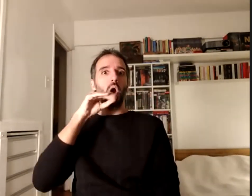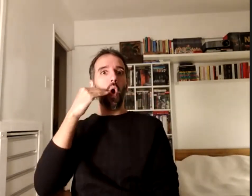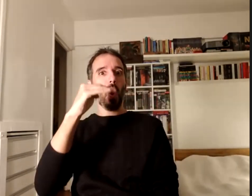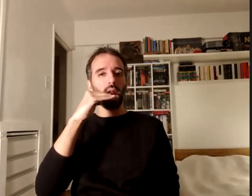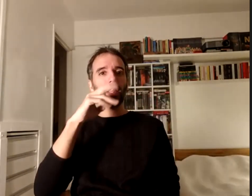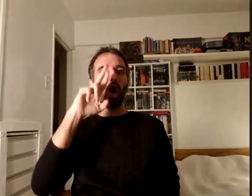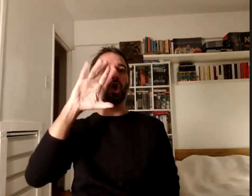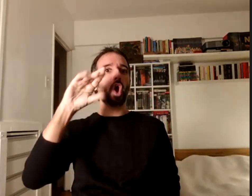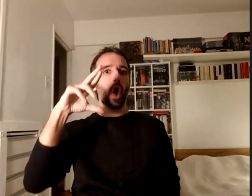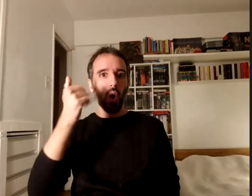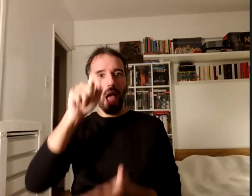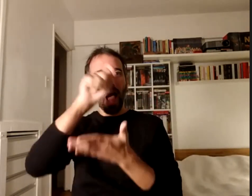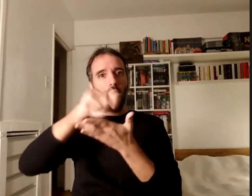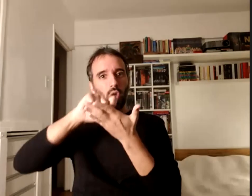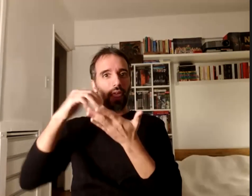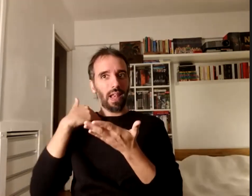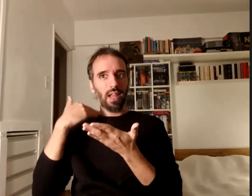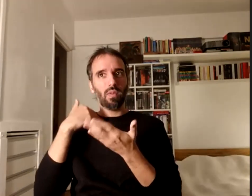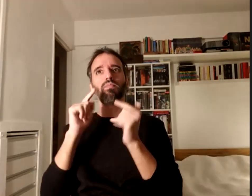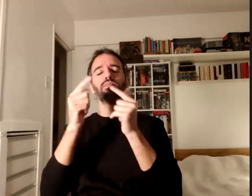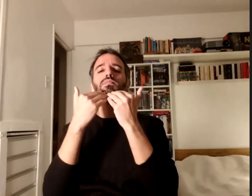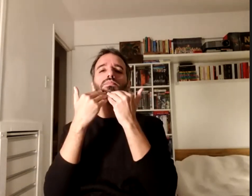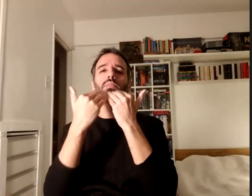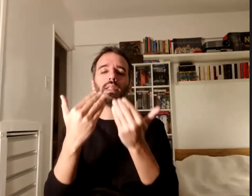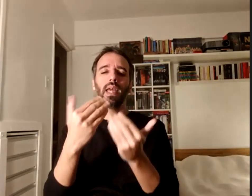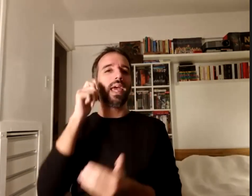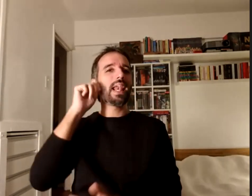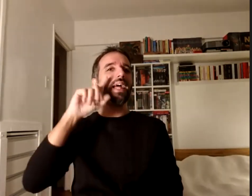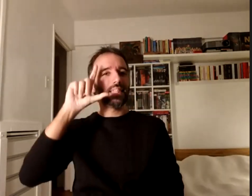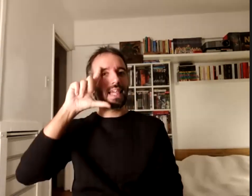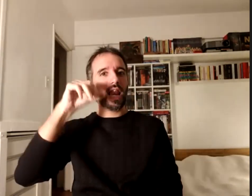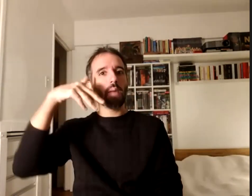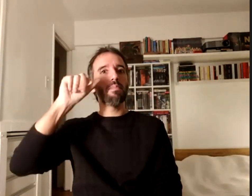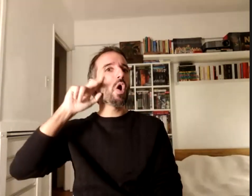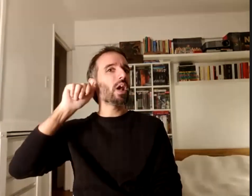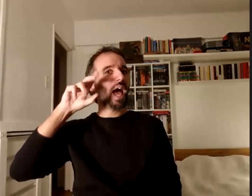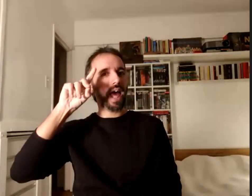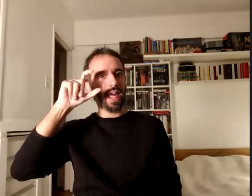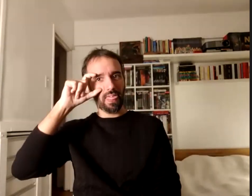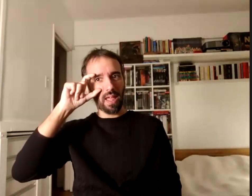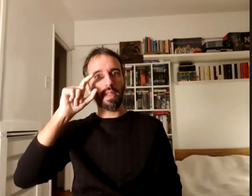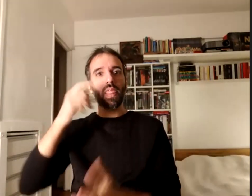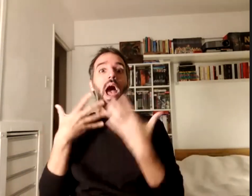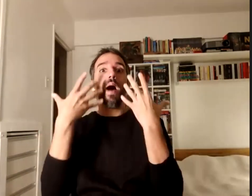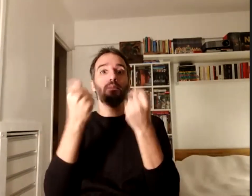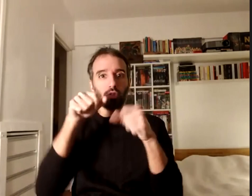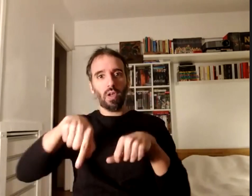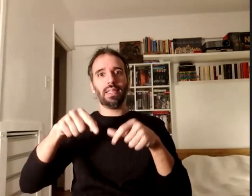del libro que agradece a Graciela Morgade por darle apoyo a toda esta iniciativa y bueno continúan